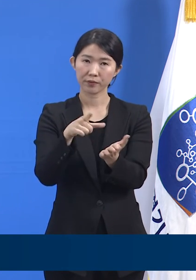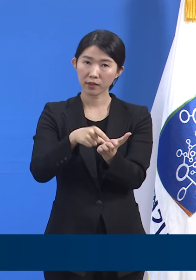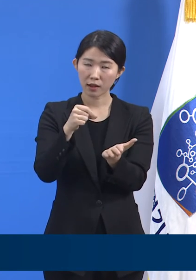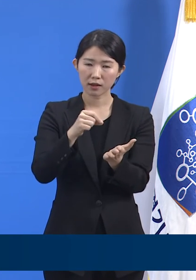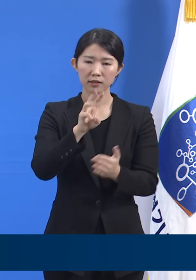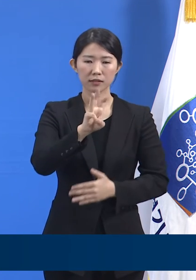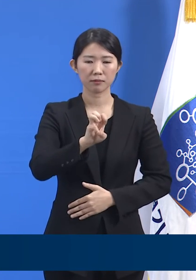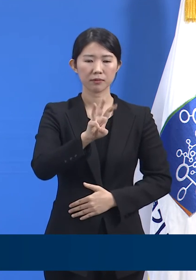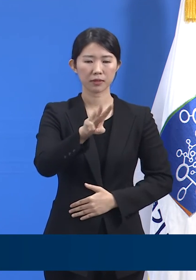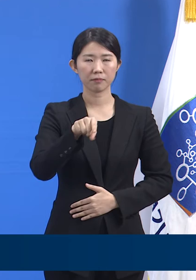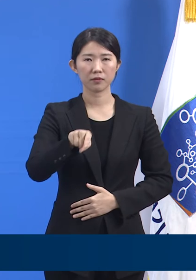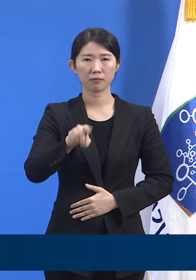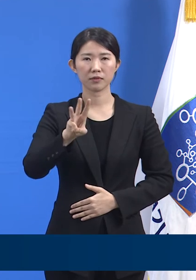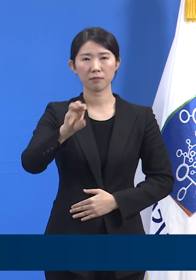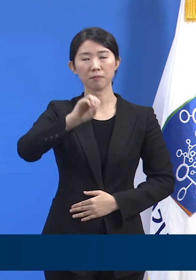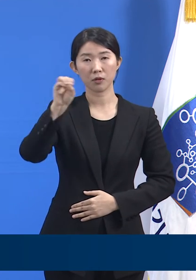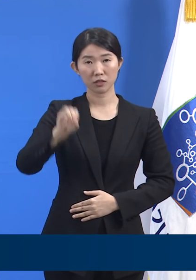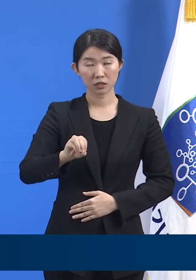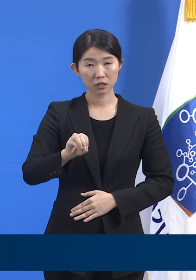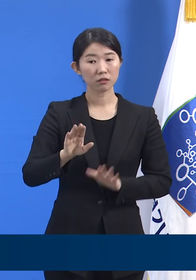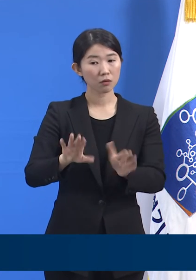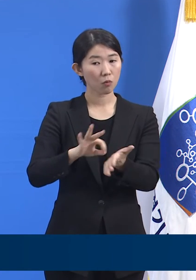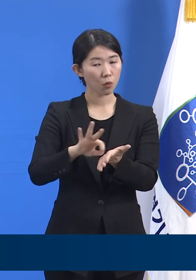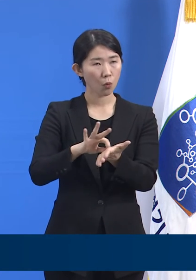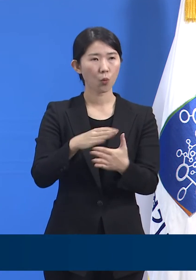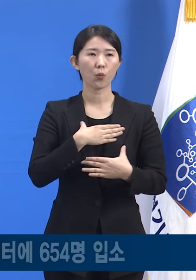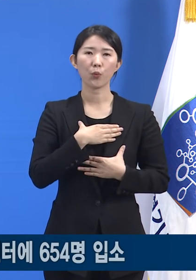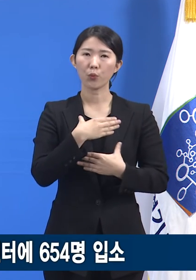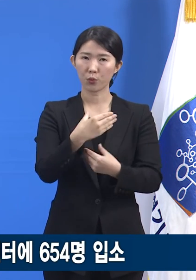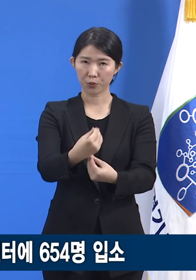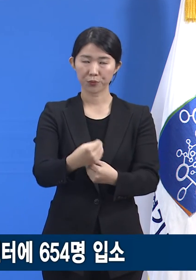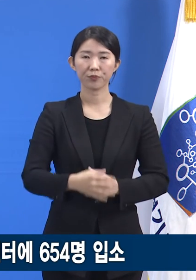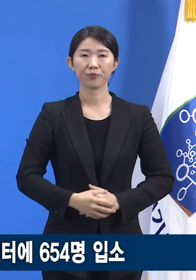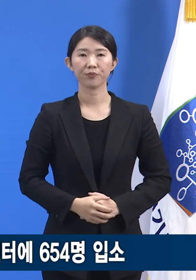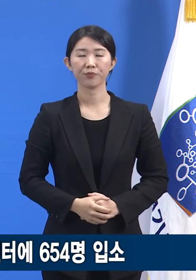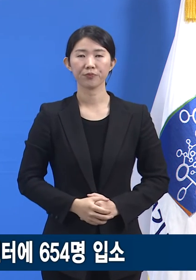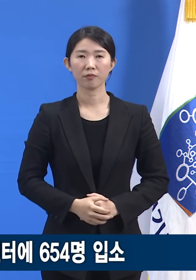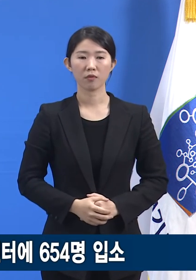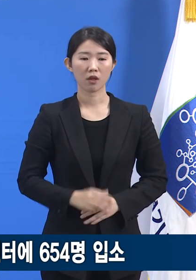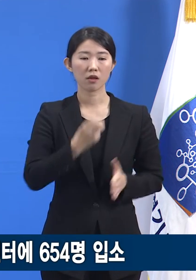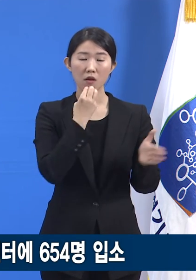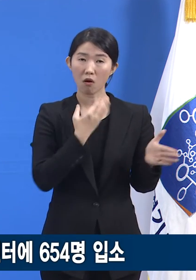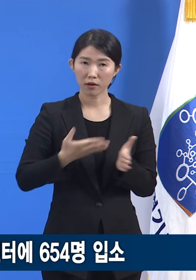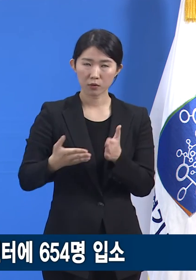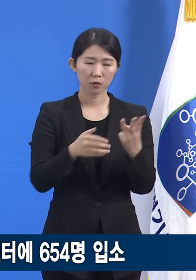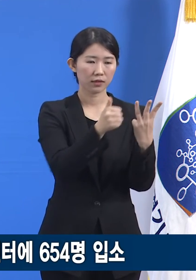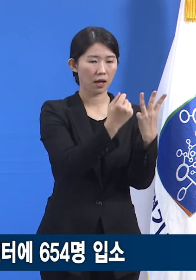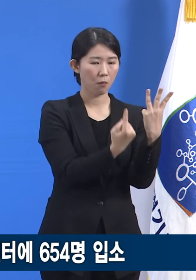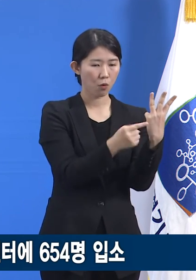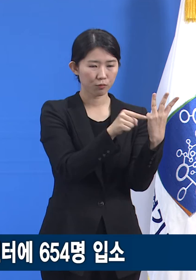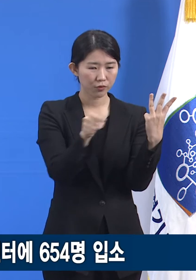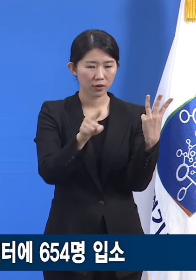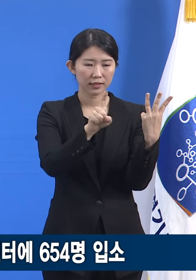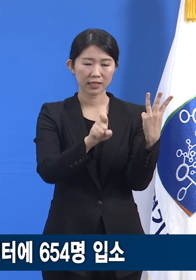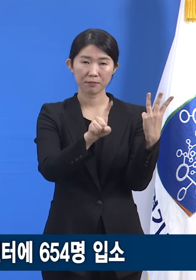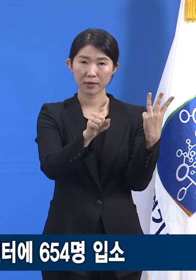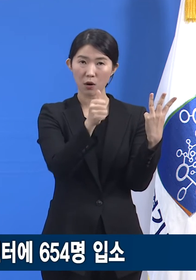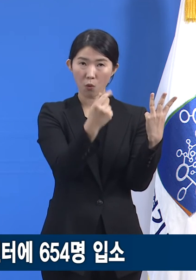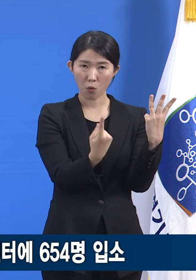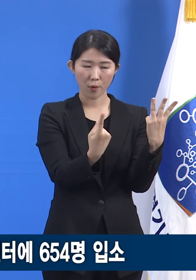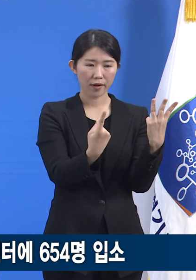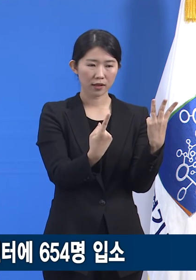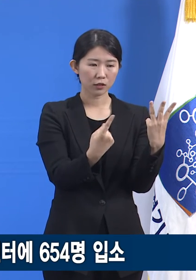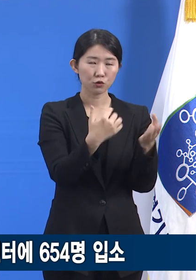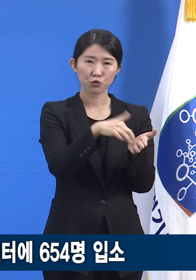33.3%로 안정적입니다. 경기도 제3호부터 제11호 등 7개의